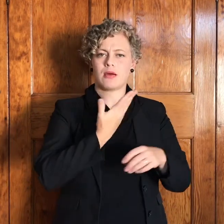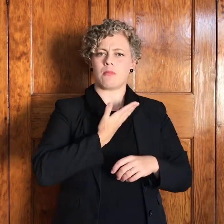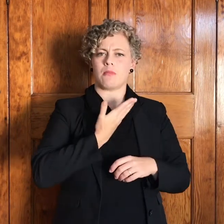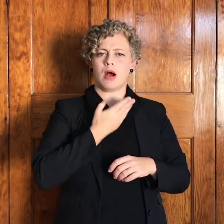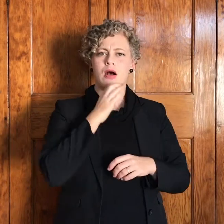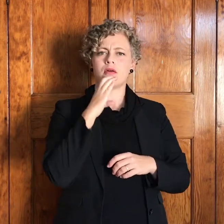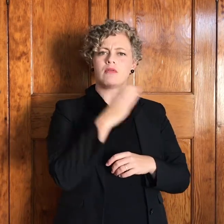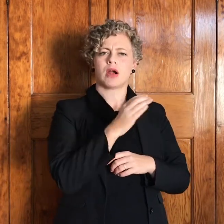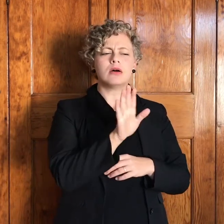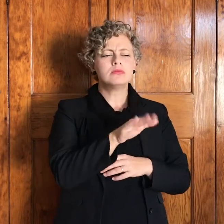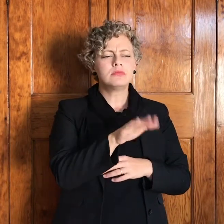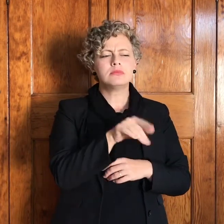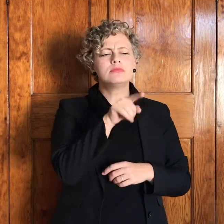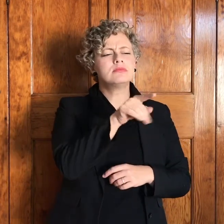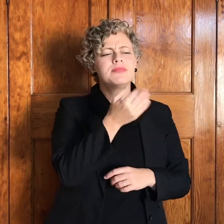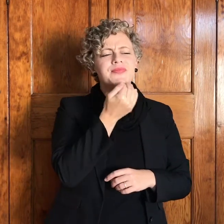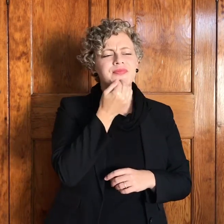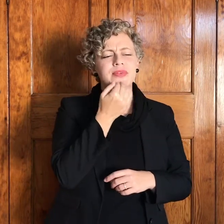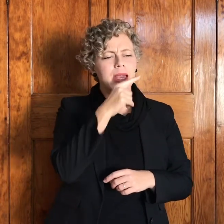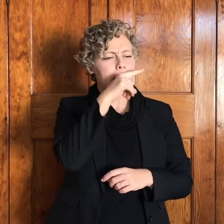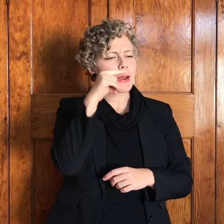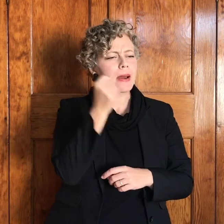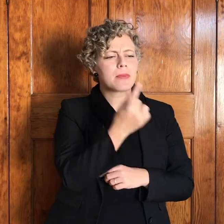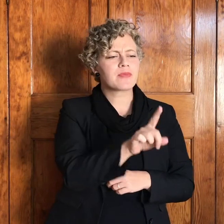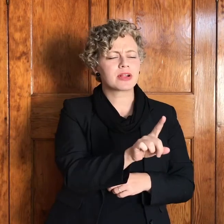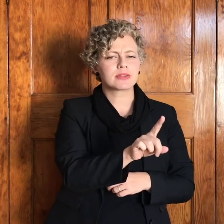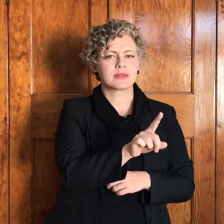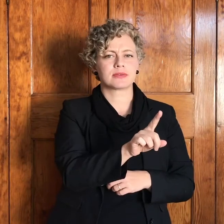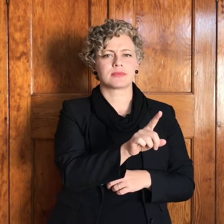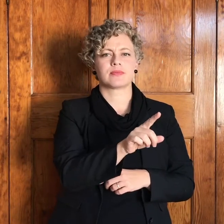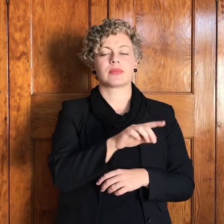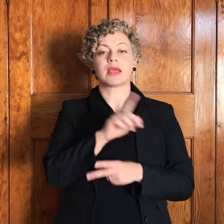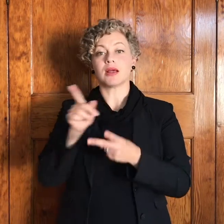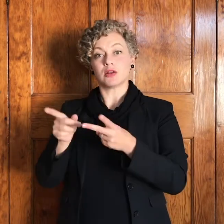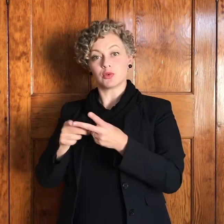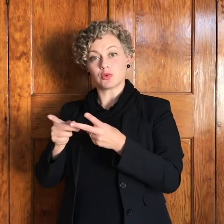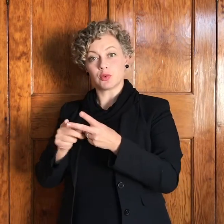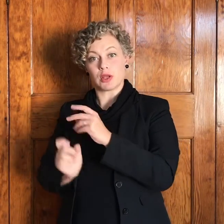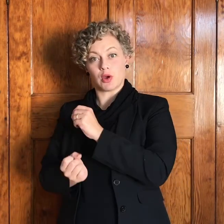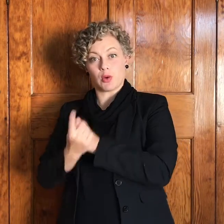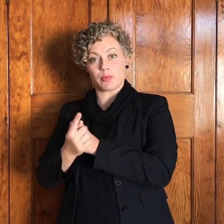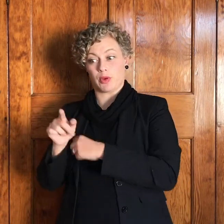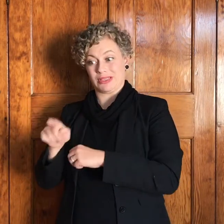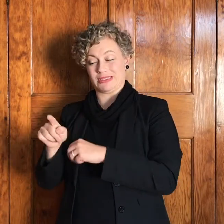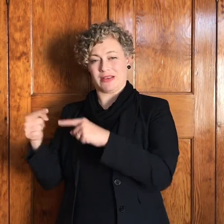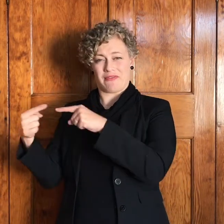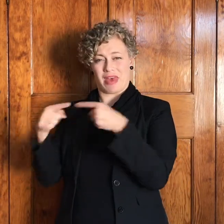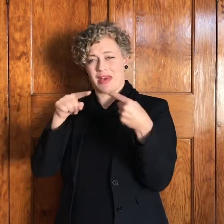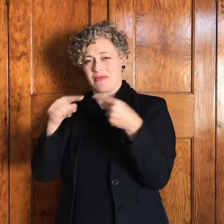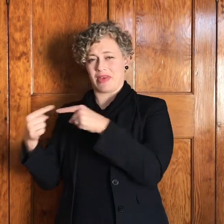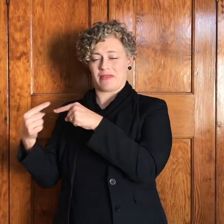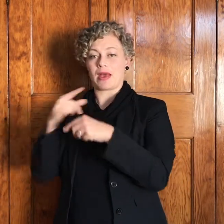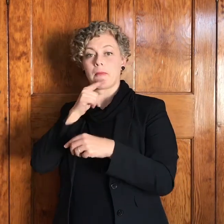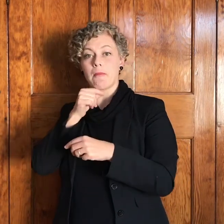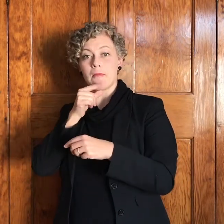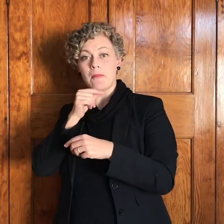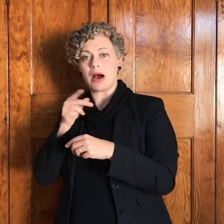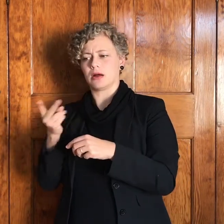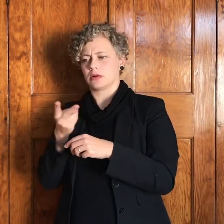naam? En nou in die tweede gebeurtenis in die geveg vraag die man met wie hy vegt vir hom wat